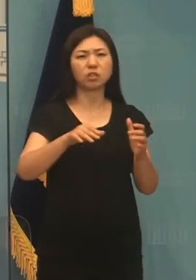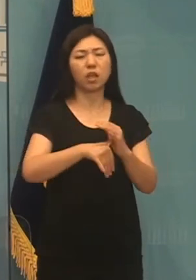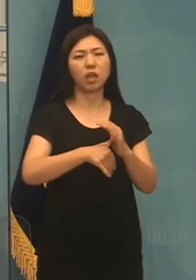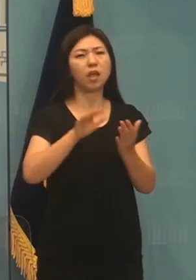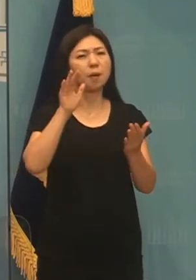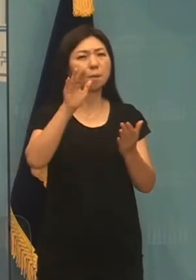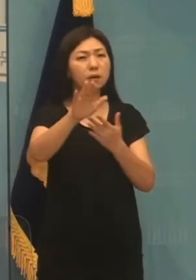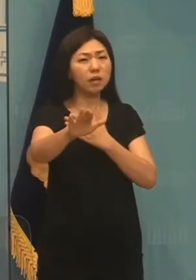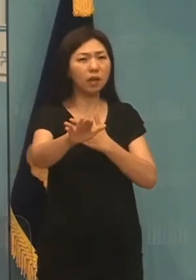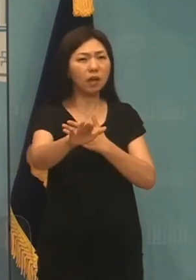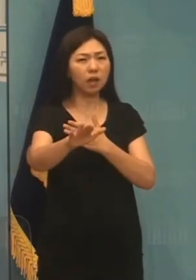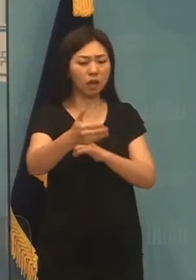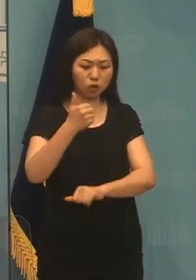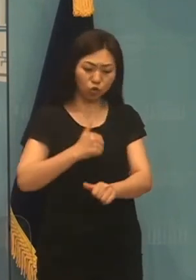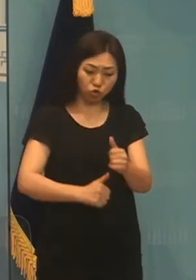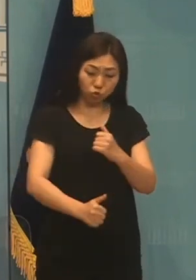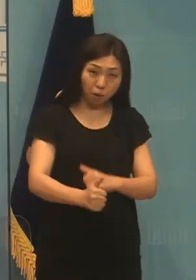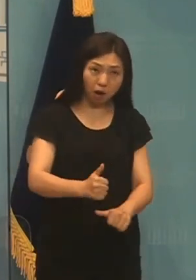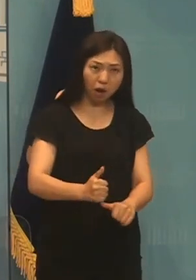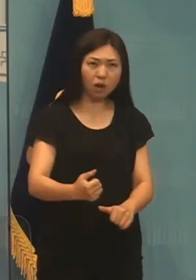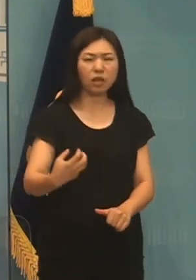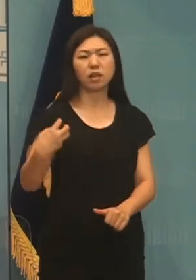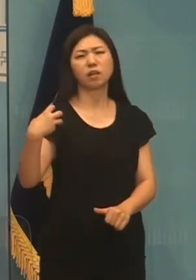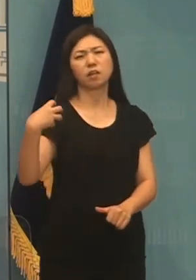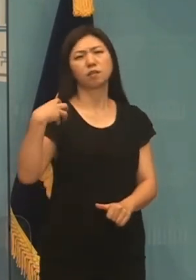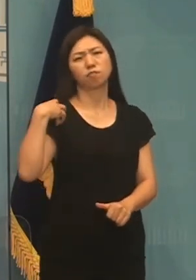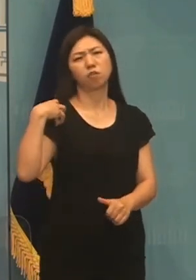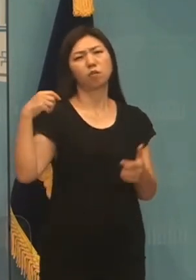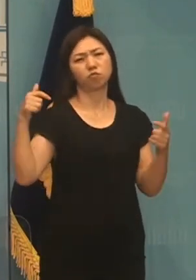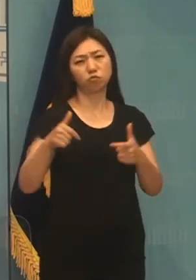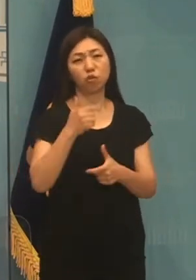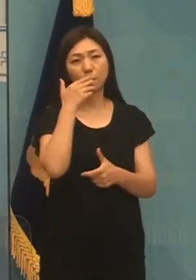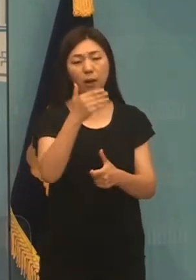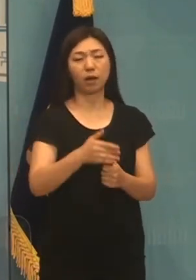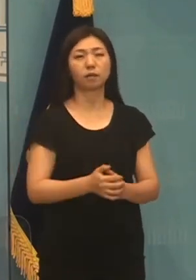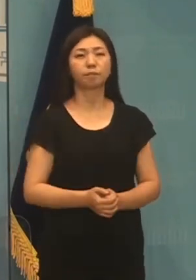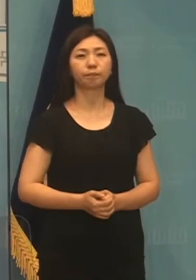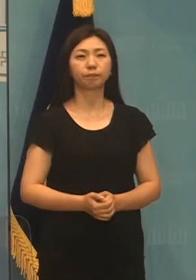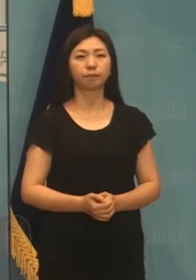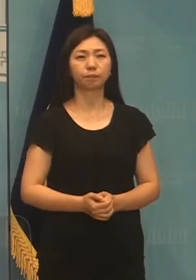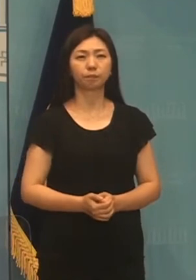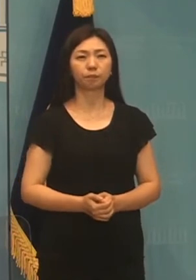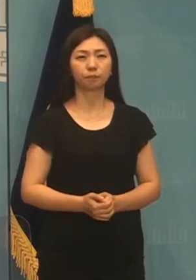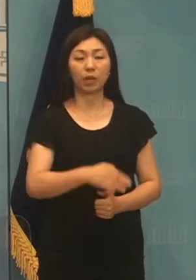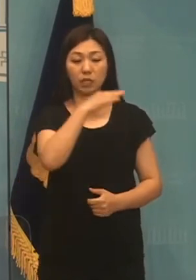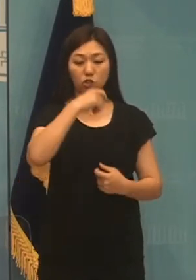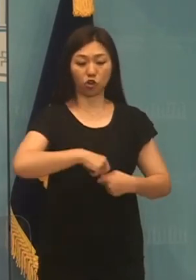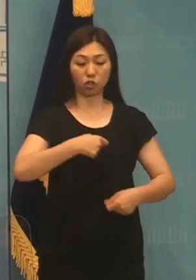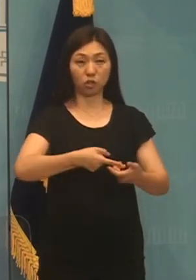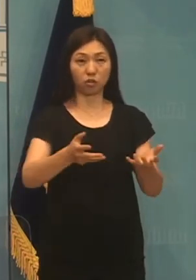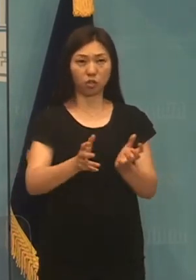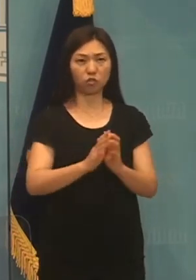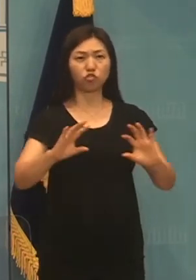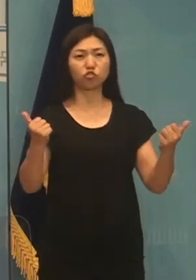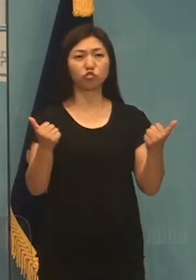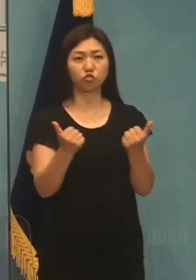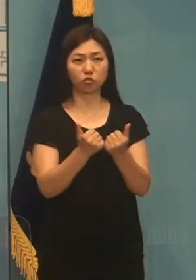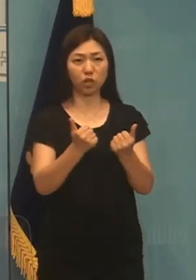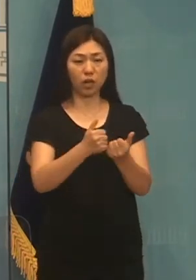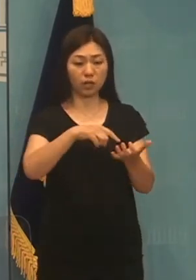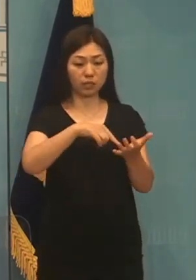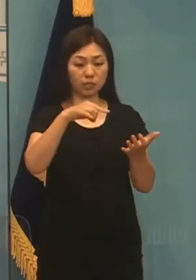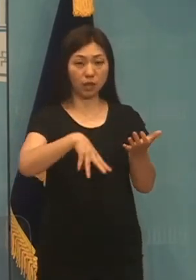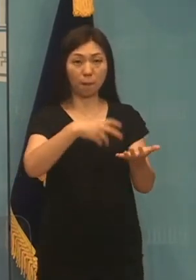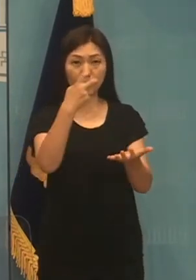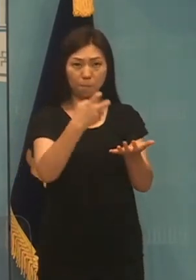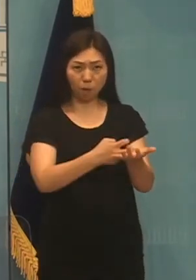세부담도 낮출 수 있다는 것을 분명히 말씀드립니다. 정의당은 국회 세법